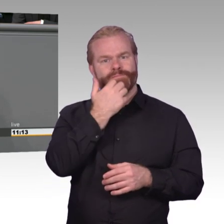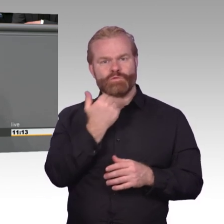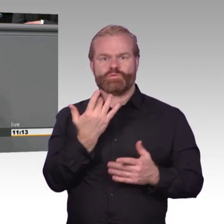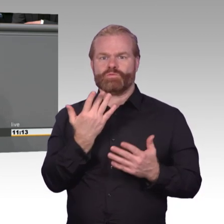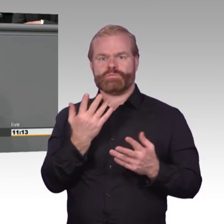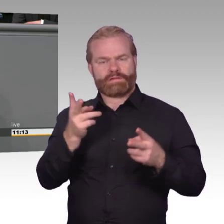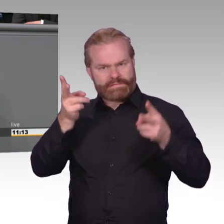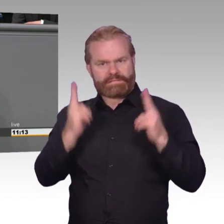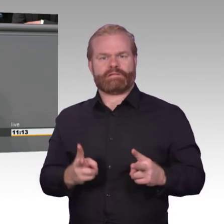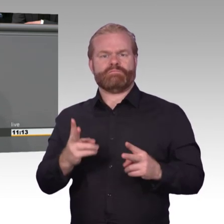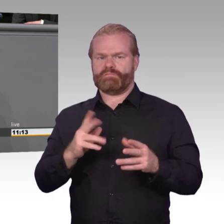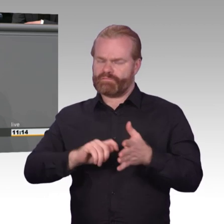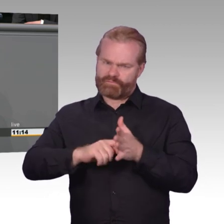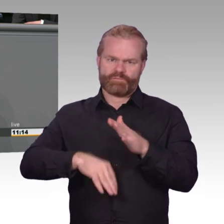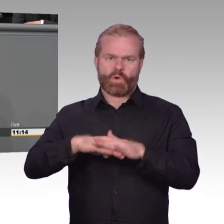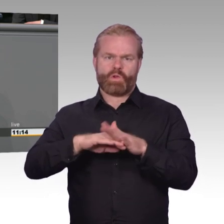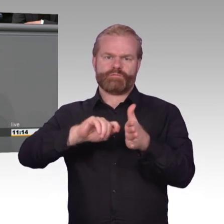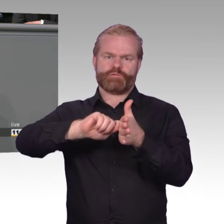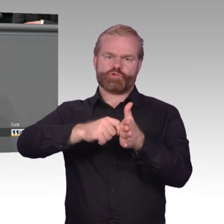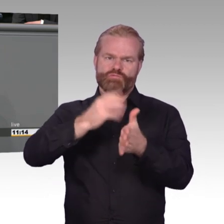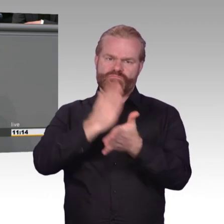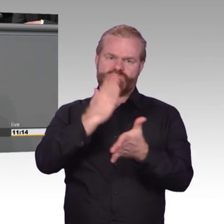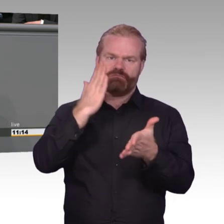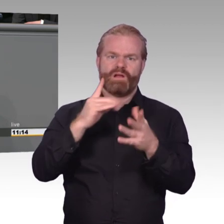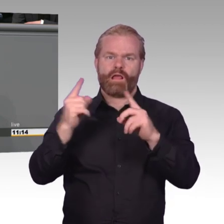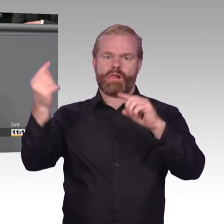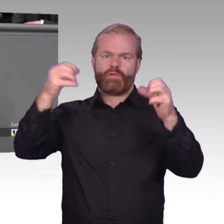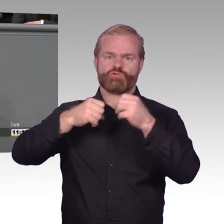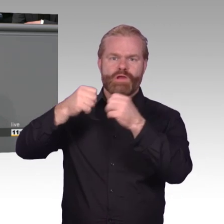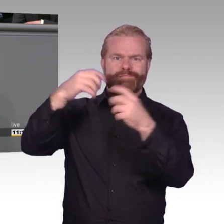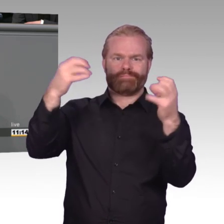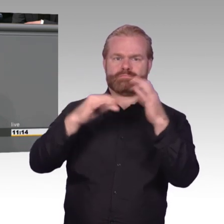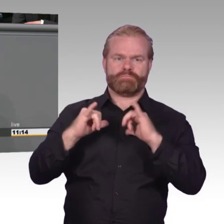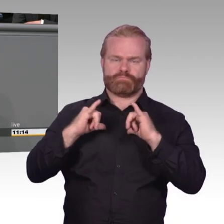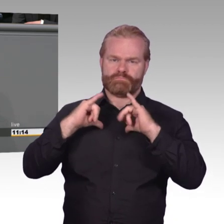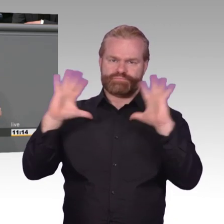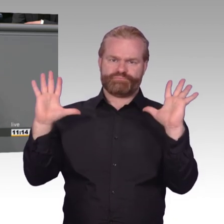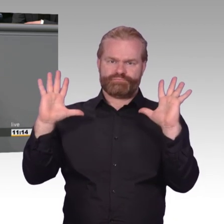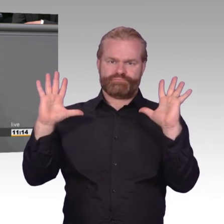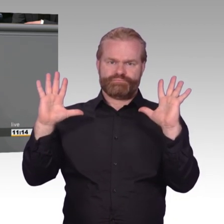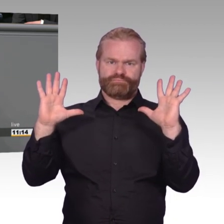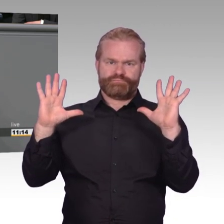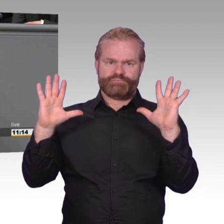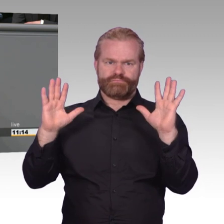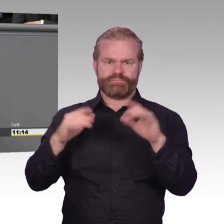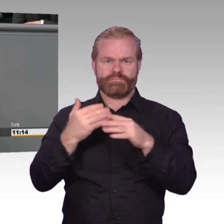Deswegen fordern wir die Bundesregierung auf, erstens, sich gegen gesetzliche Beschränkungen oder Verbote kryptografischer Sicherungssysteme